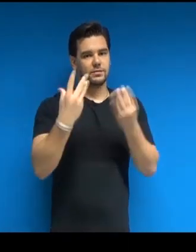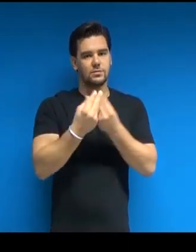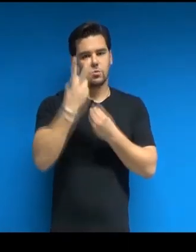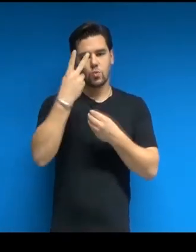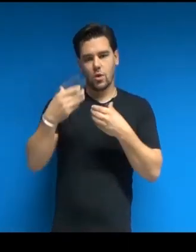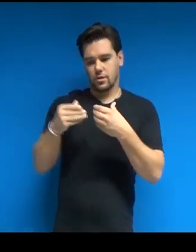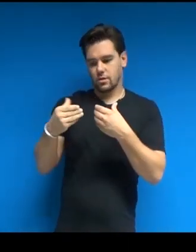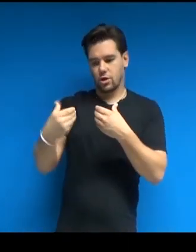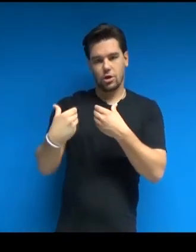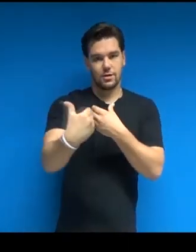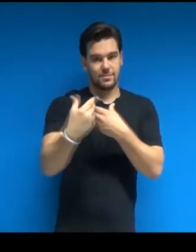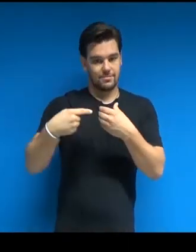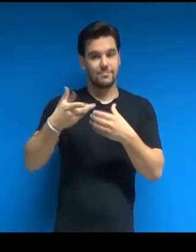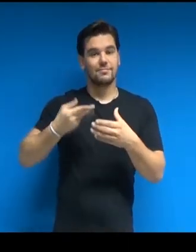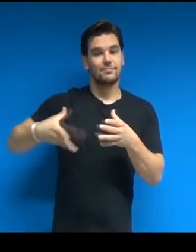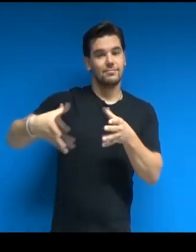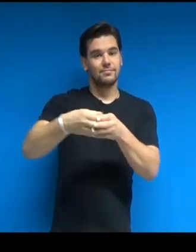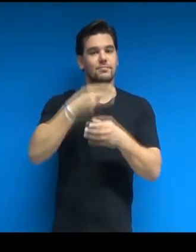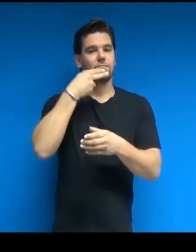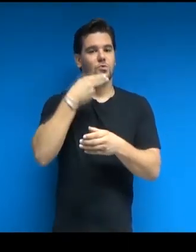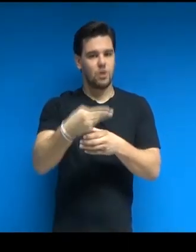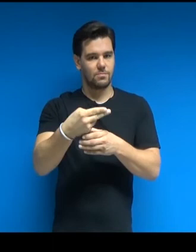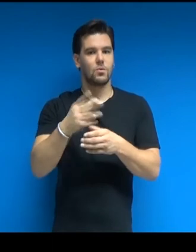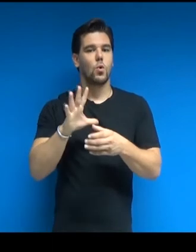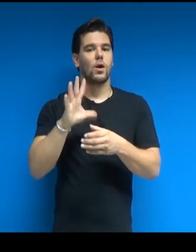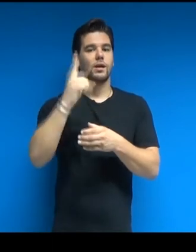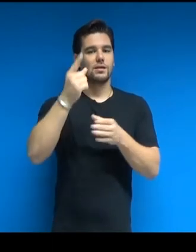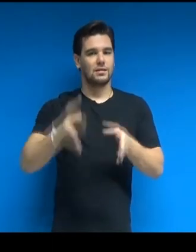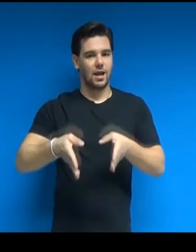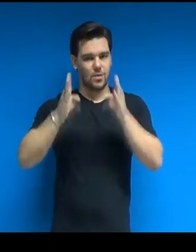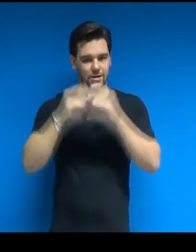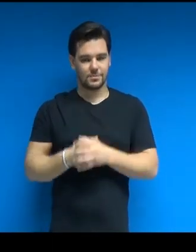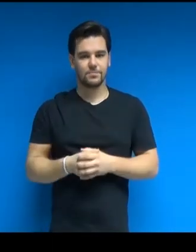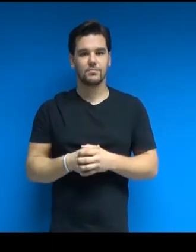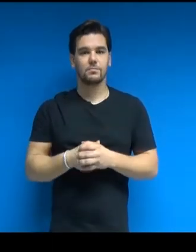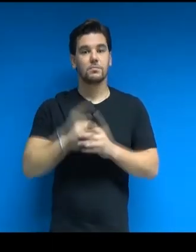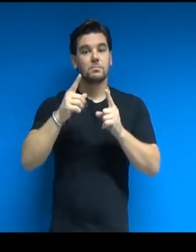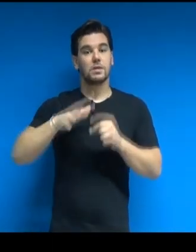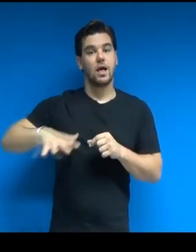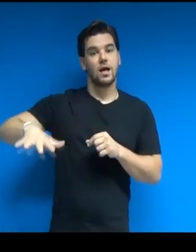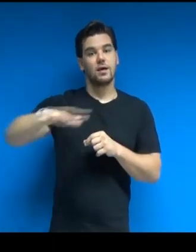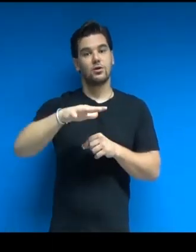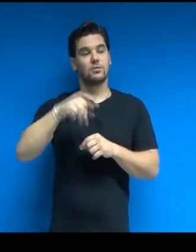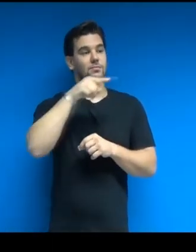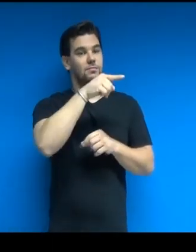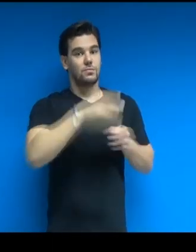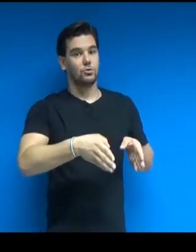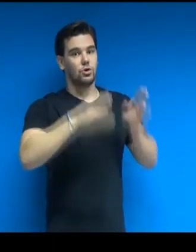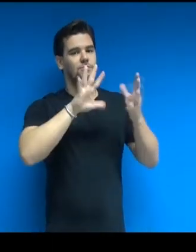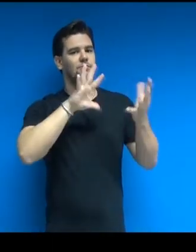torri il complesso Unicredit Tower di Porta Nuova. Essa è